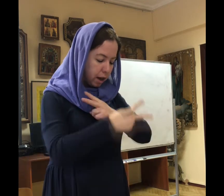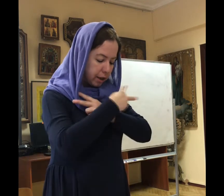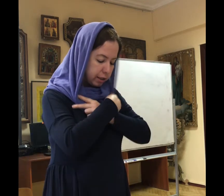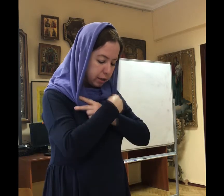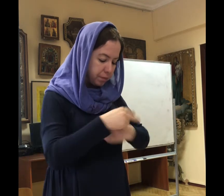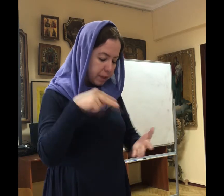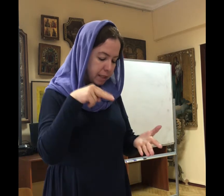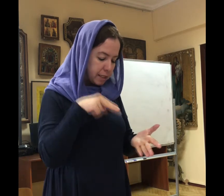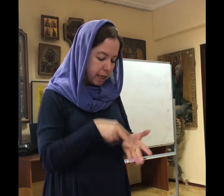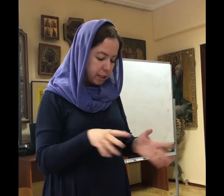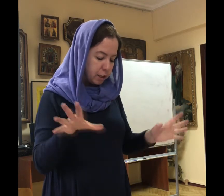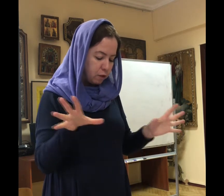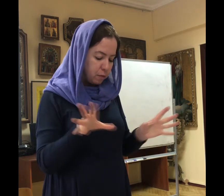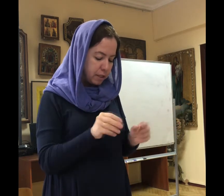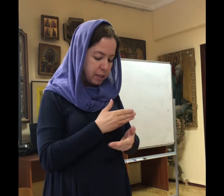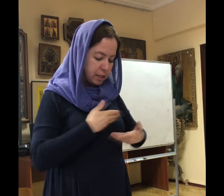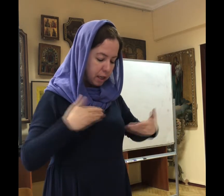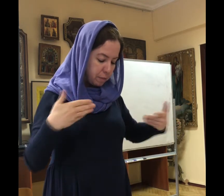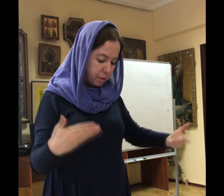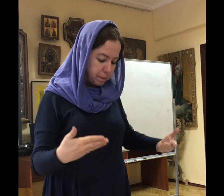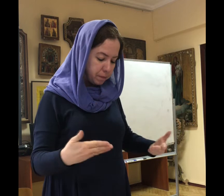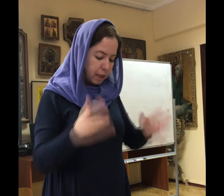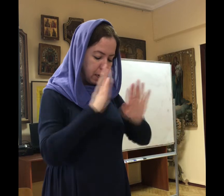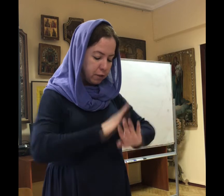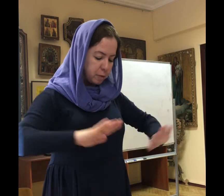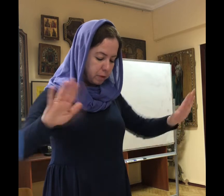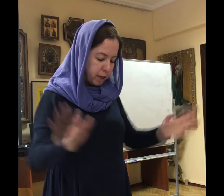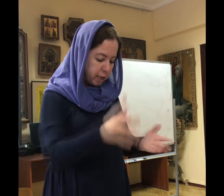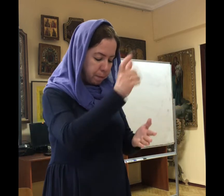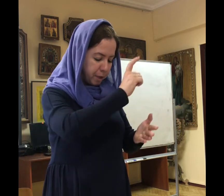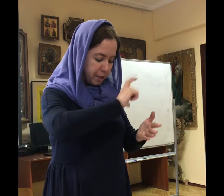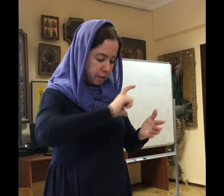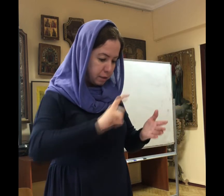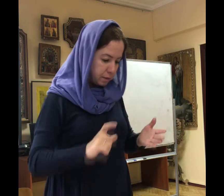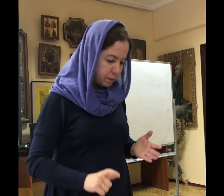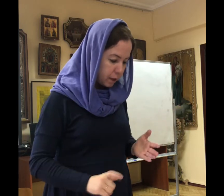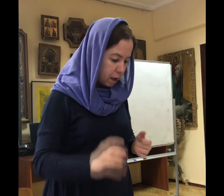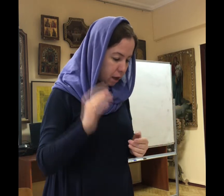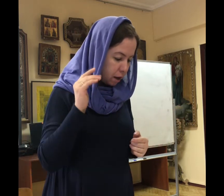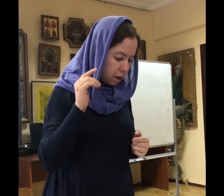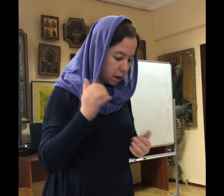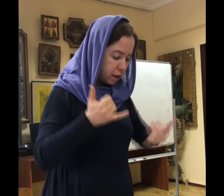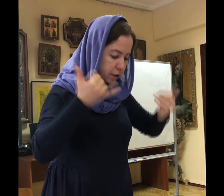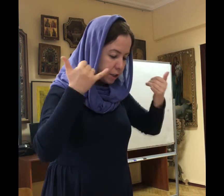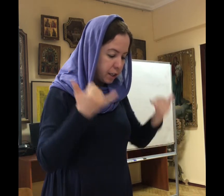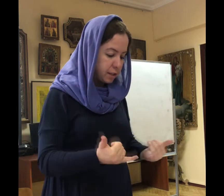ангел, станет вместе с нами, воспевая песнь, днесь